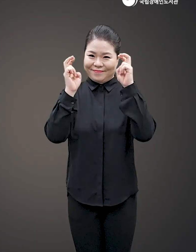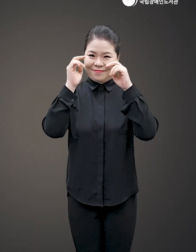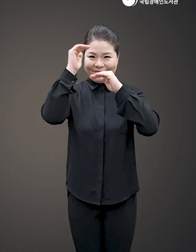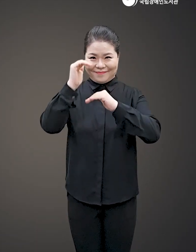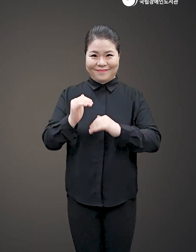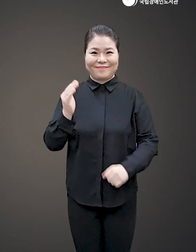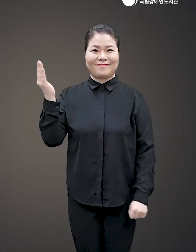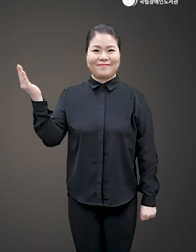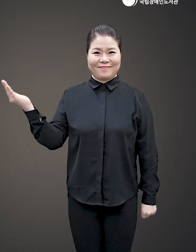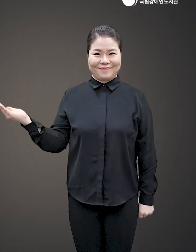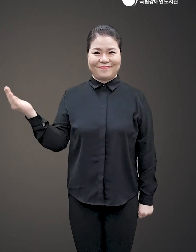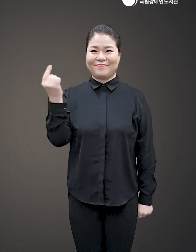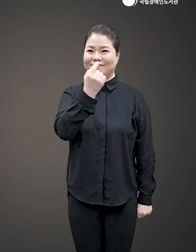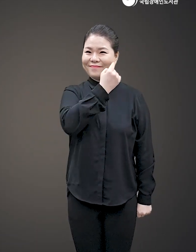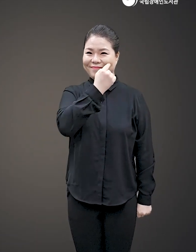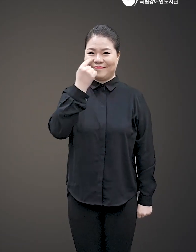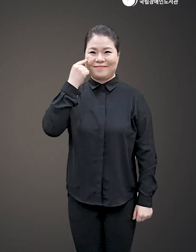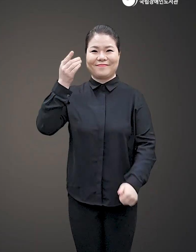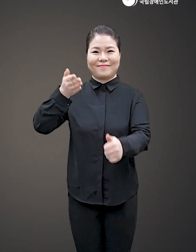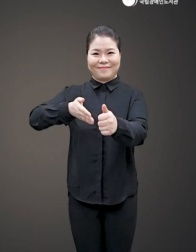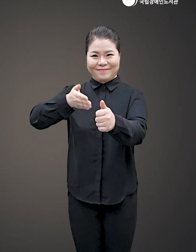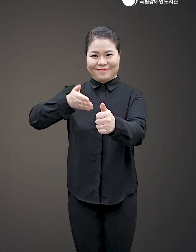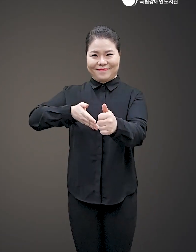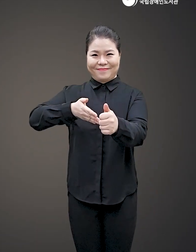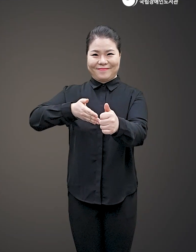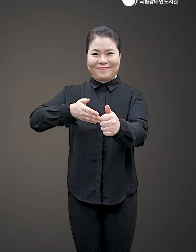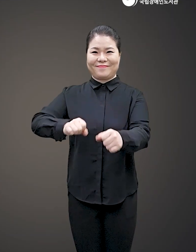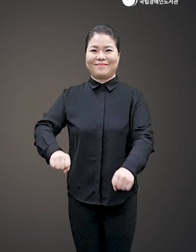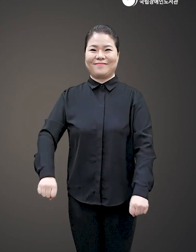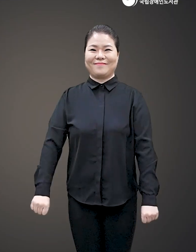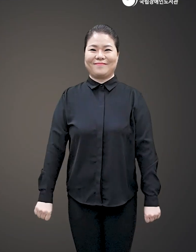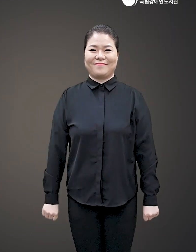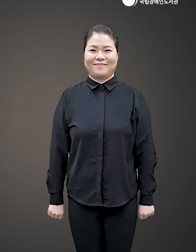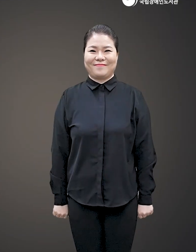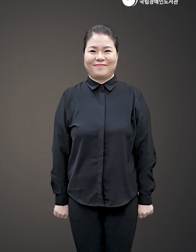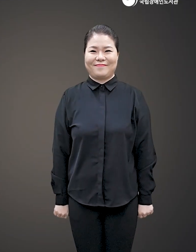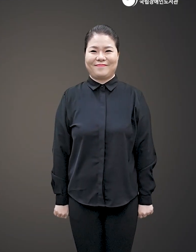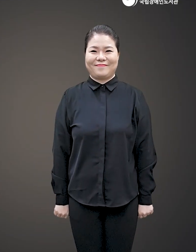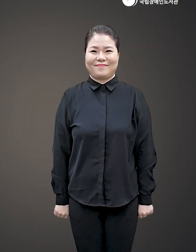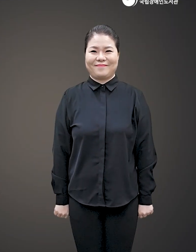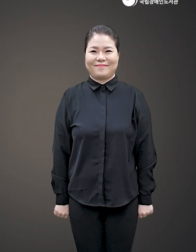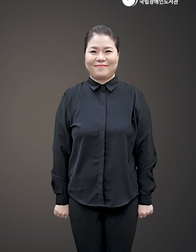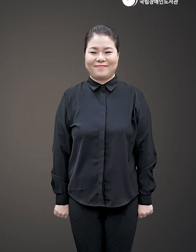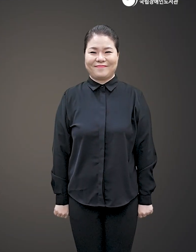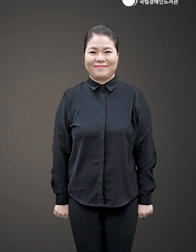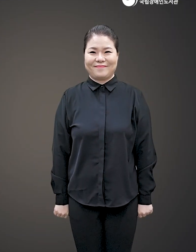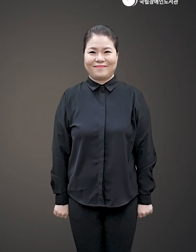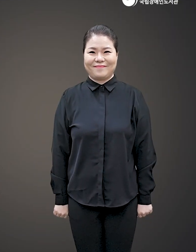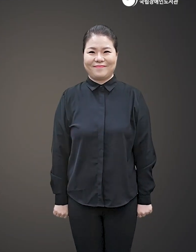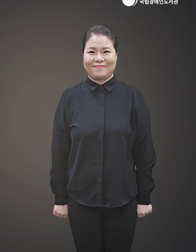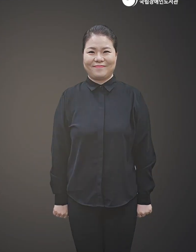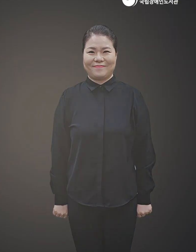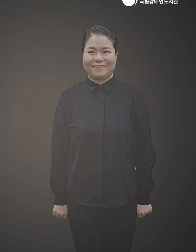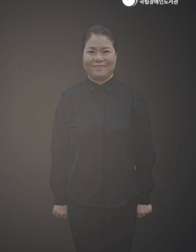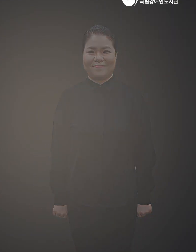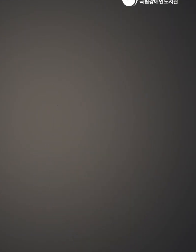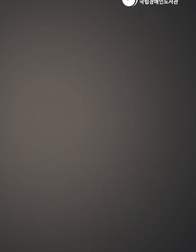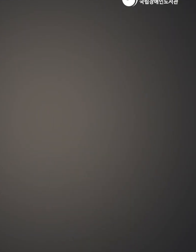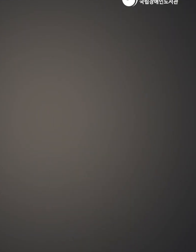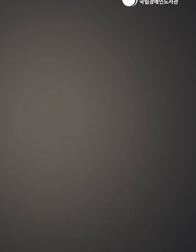결혼할까? 저자 후위 출판사 미디어숲